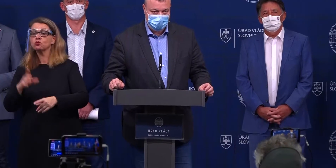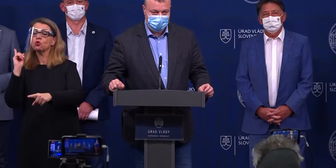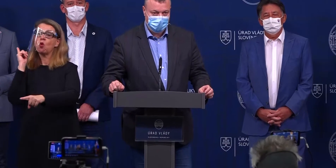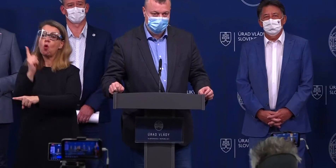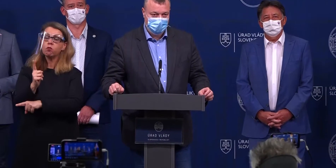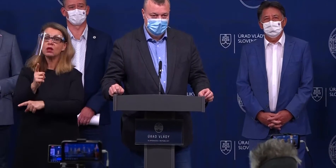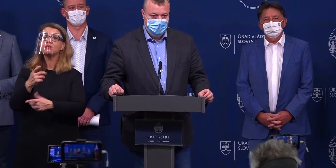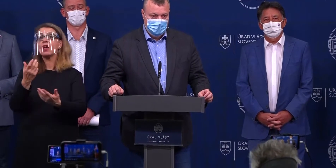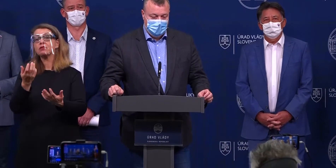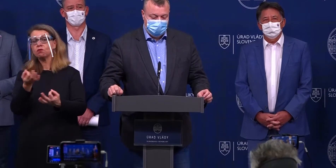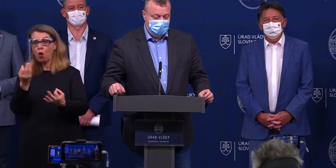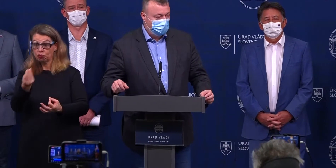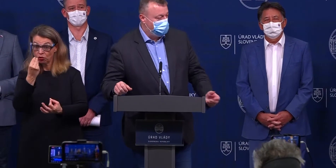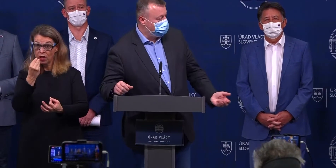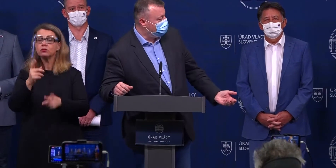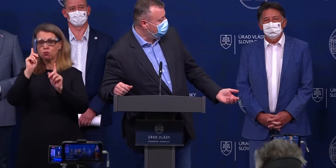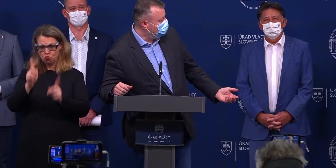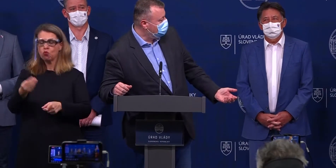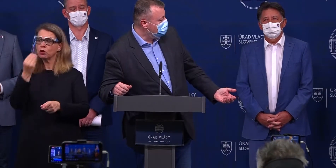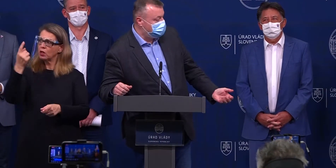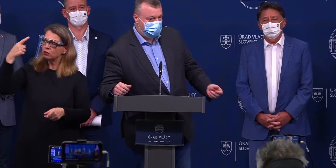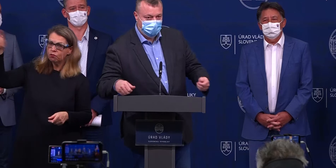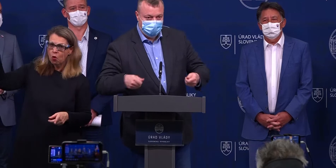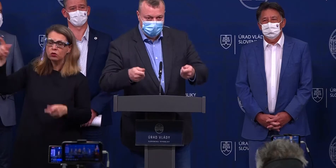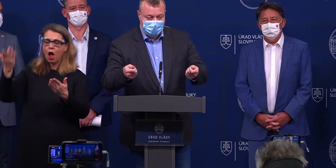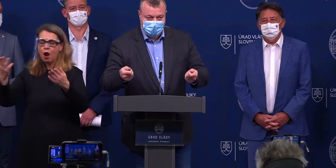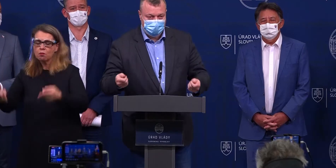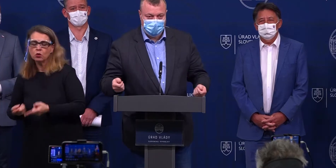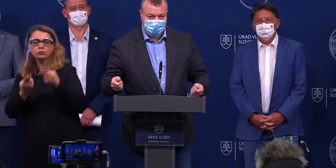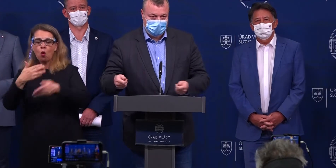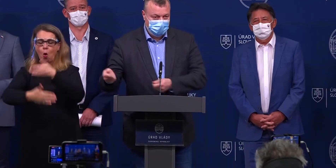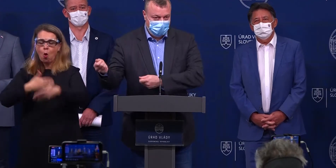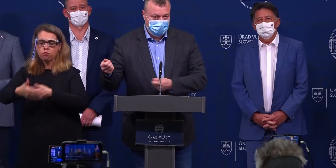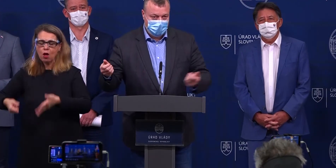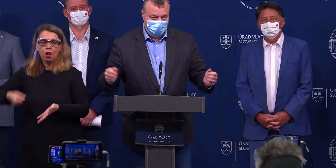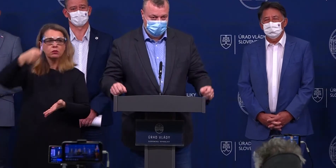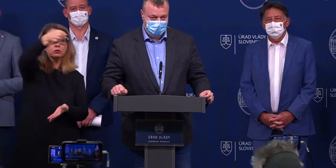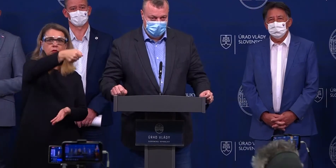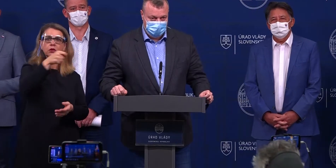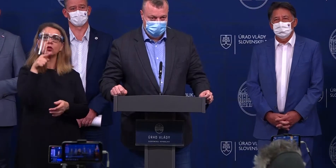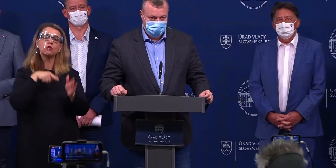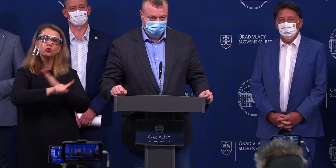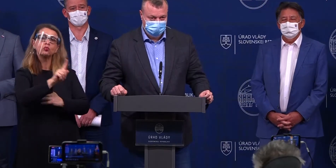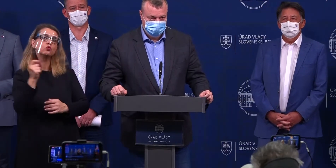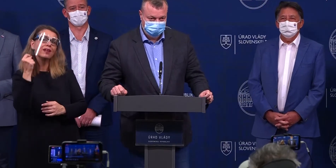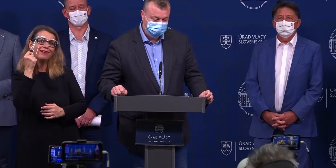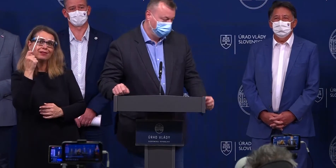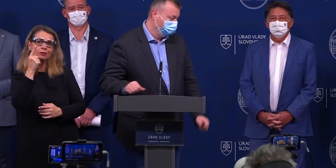buď to zjedia vonku, alebo myslím, že môžu si to nechať doniesť na izbu v uzavretom obale, tak ako keby to brali hoci kde inde.